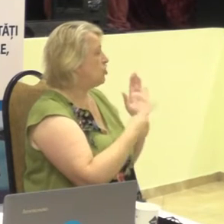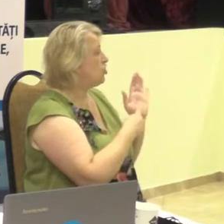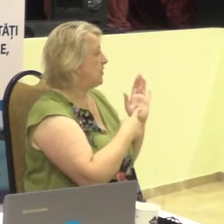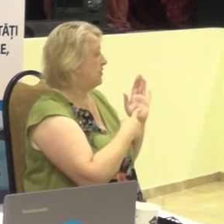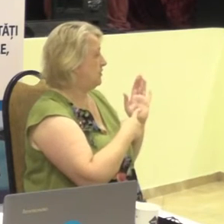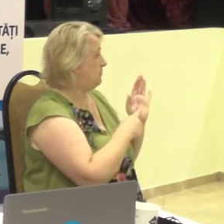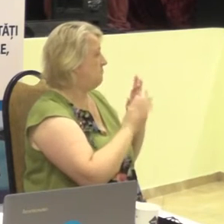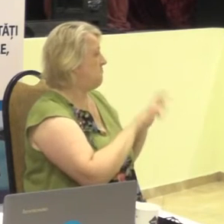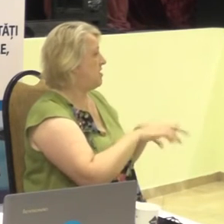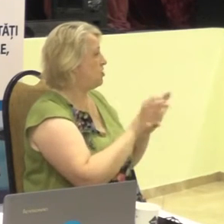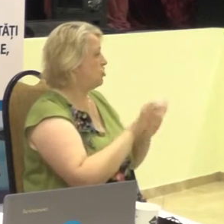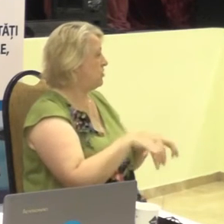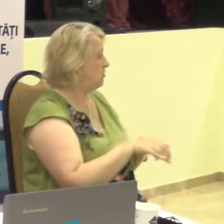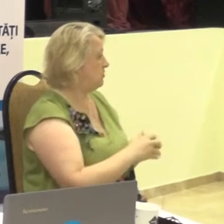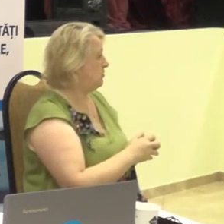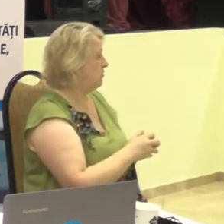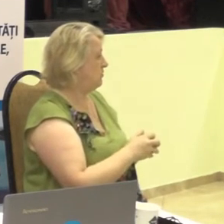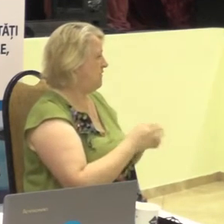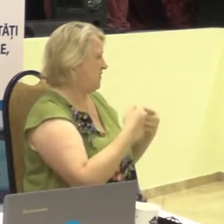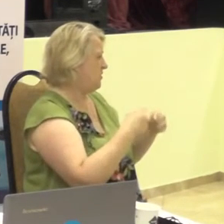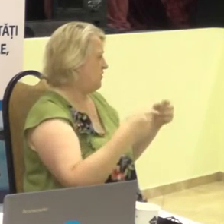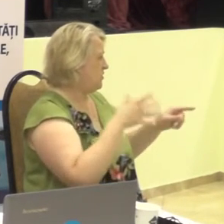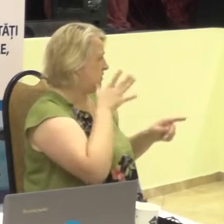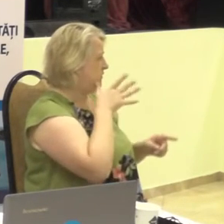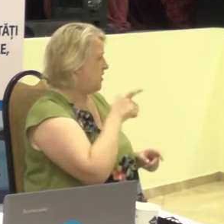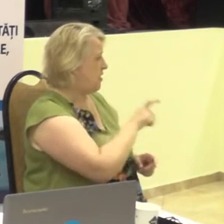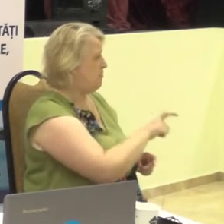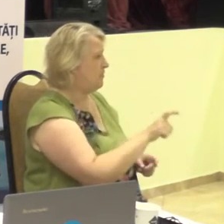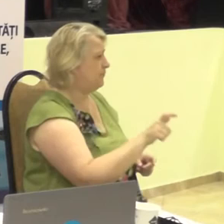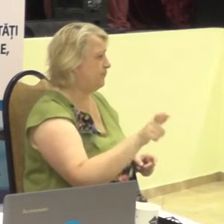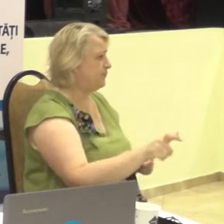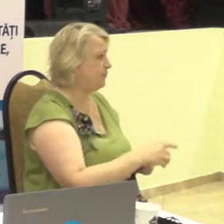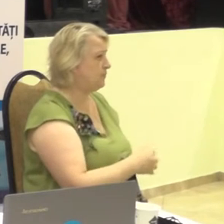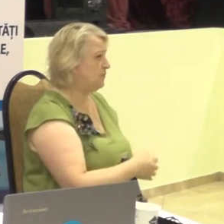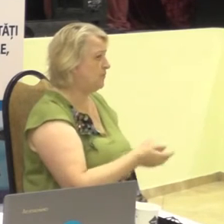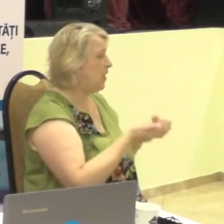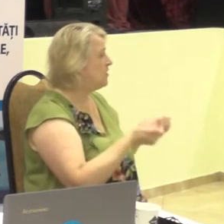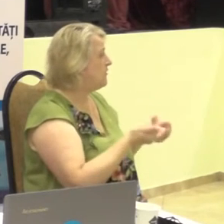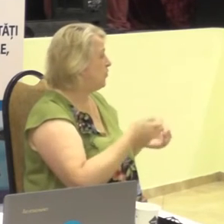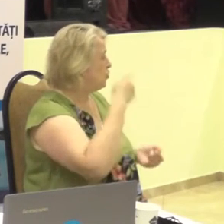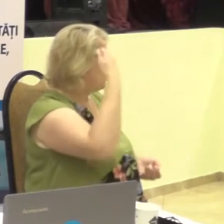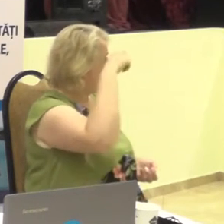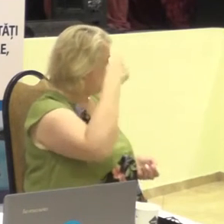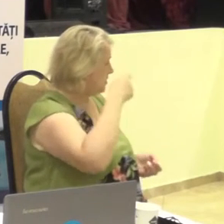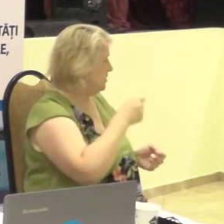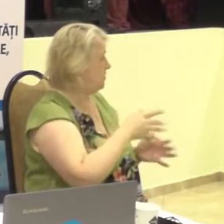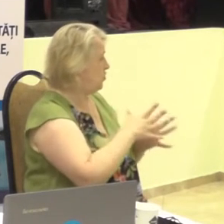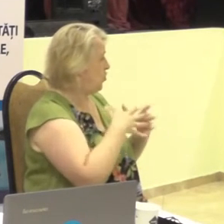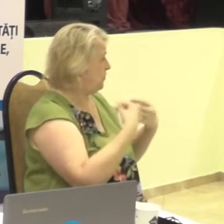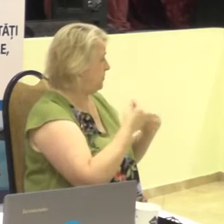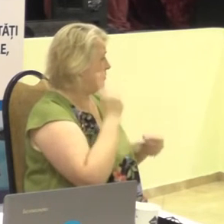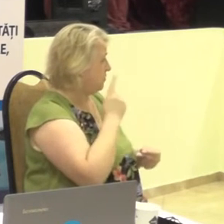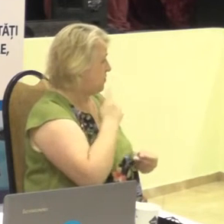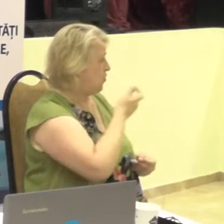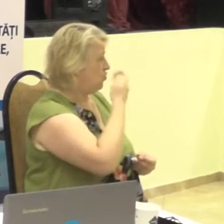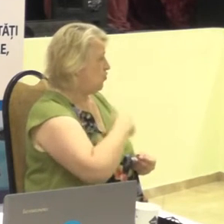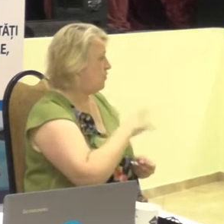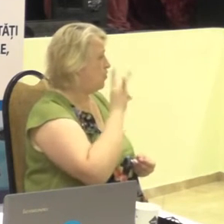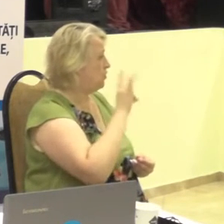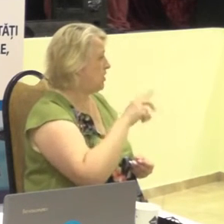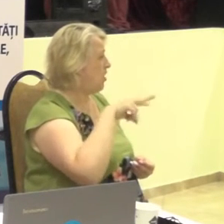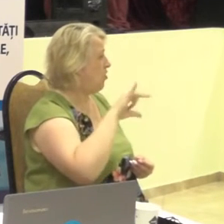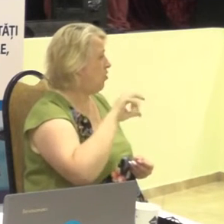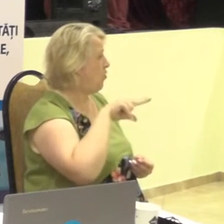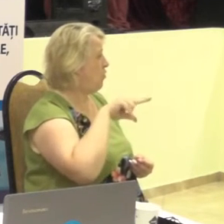președinți, în diferite perioade. Actualul președinte a Asociației Surților este domnul Ruslan